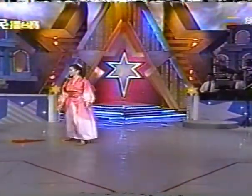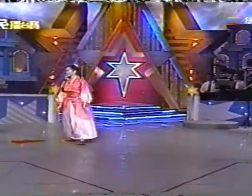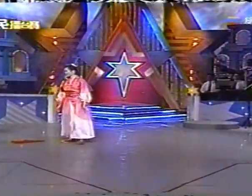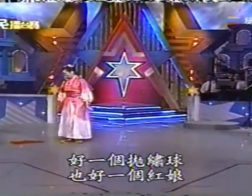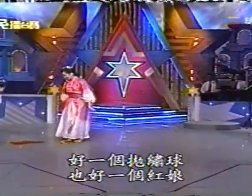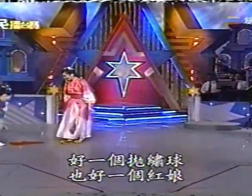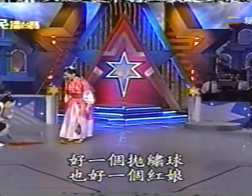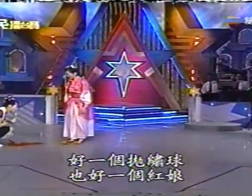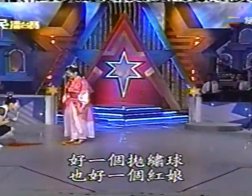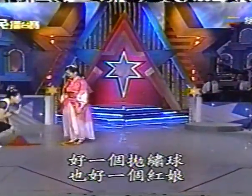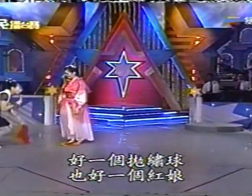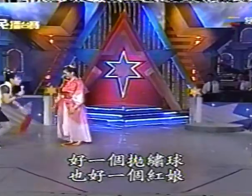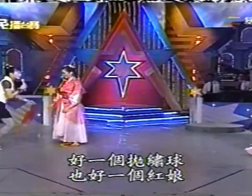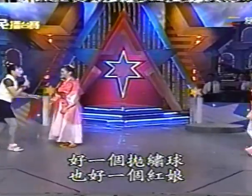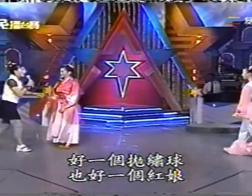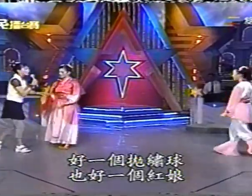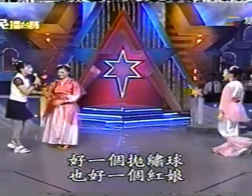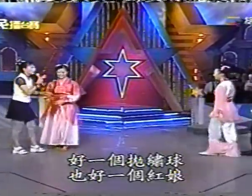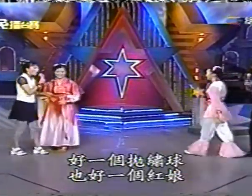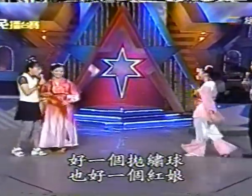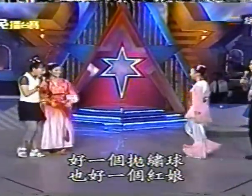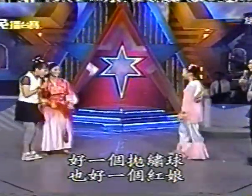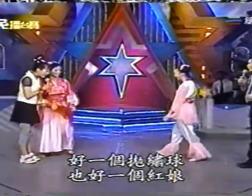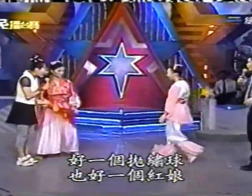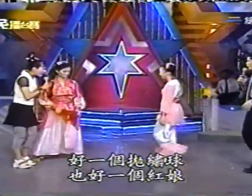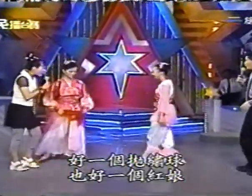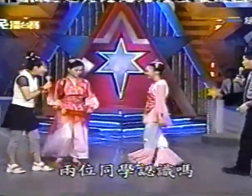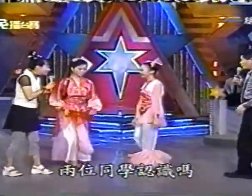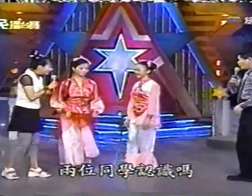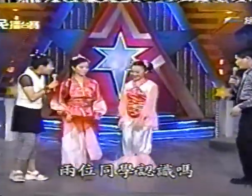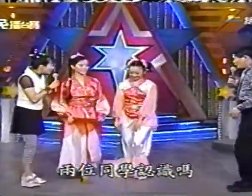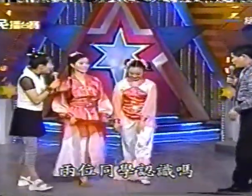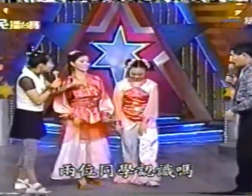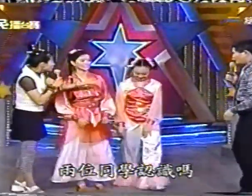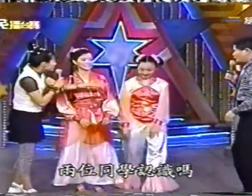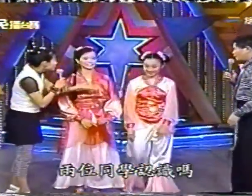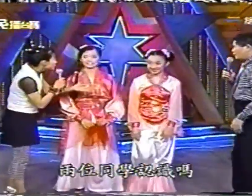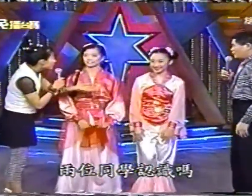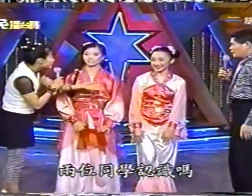好一个抛袖球 也好一个红娘來兩位同学认识吗